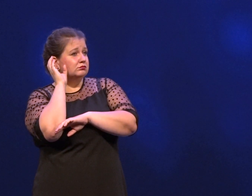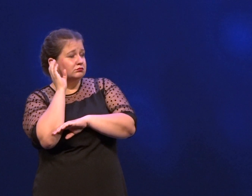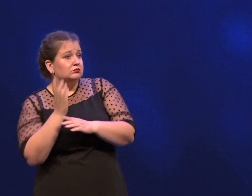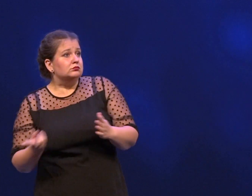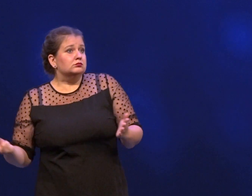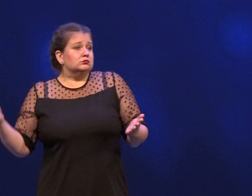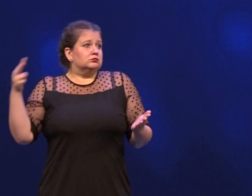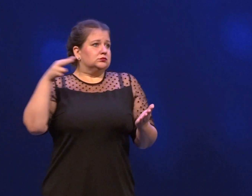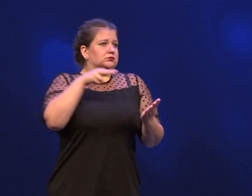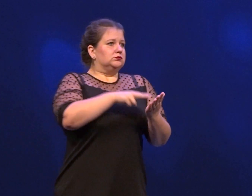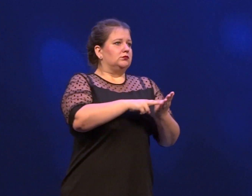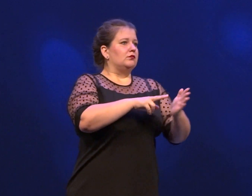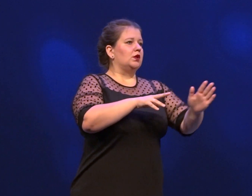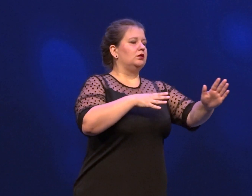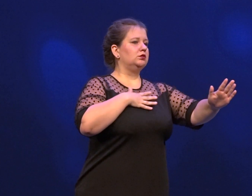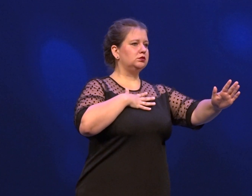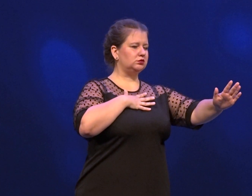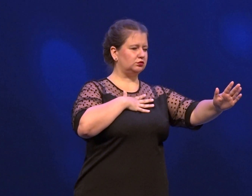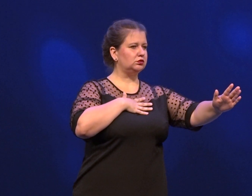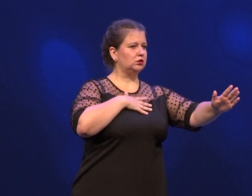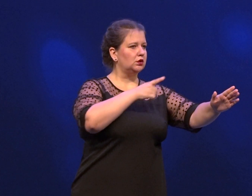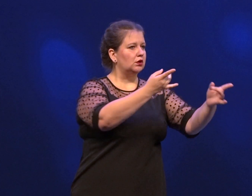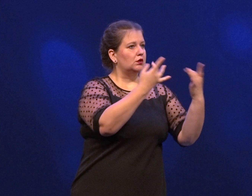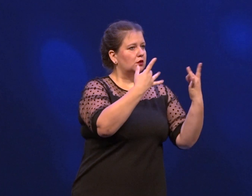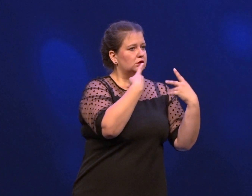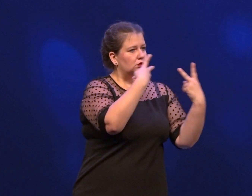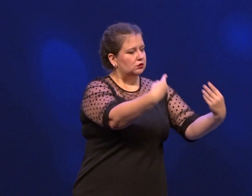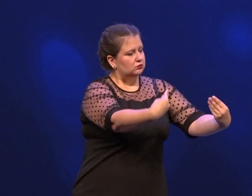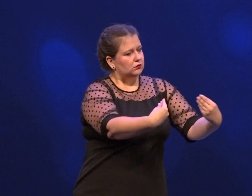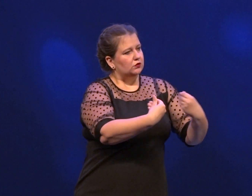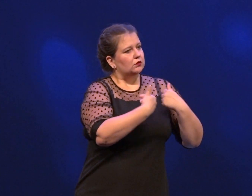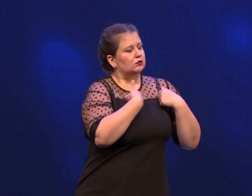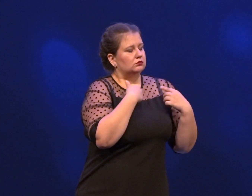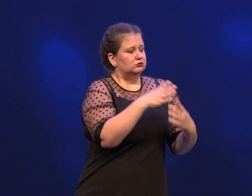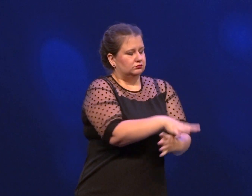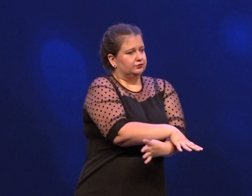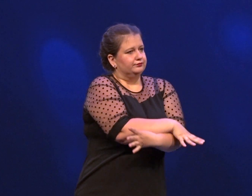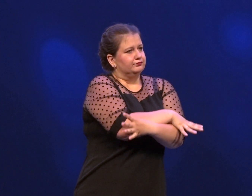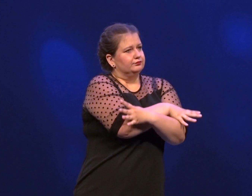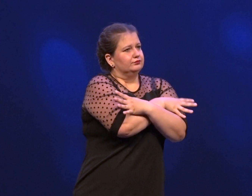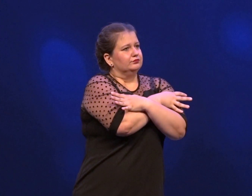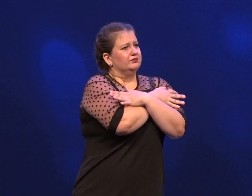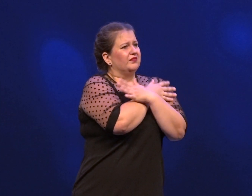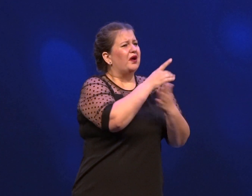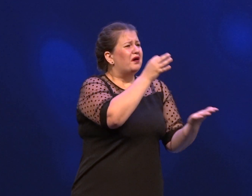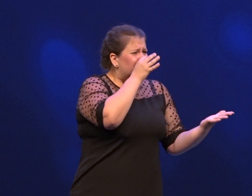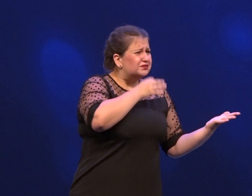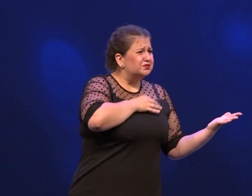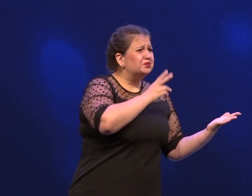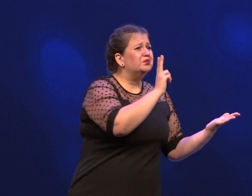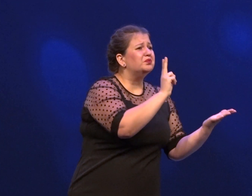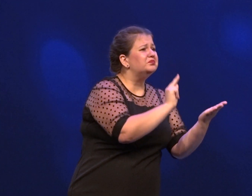Отец слушал, встал, подошел к жене. Ты так рассказал мне эту историю, она меня разволновала.